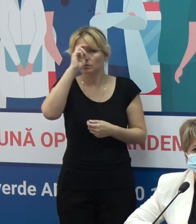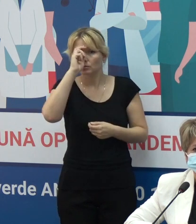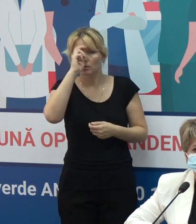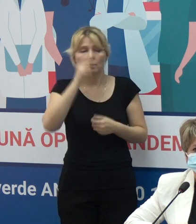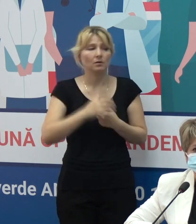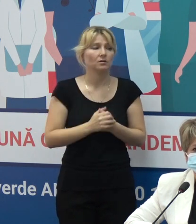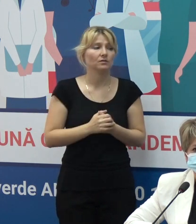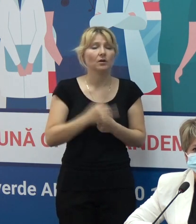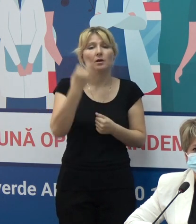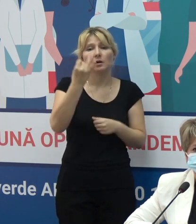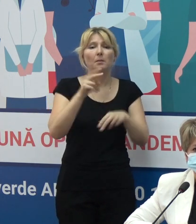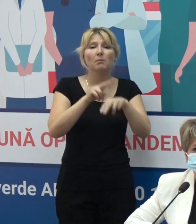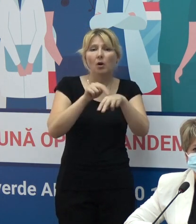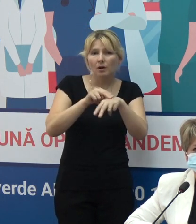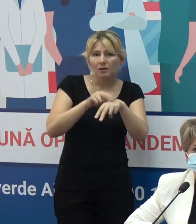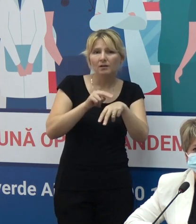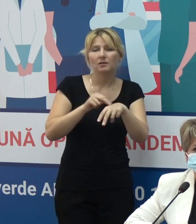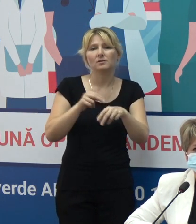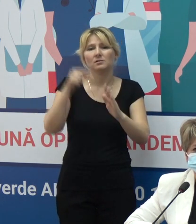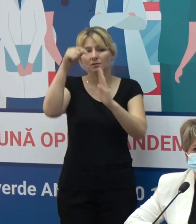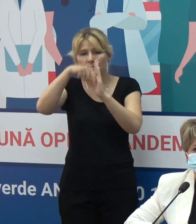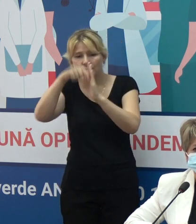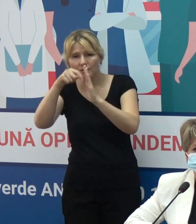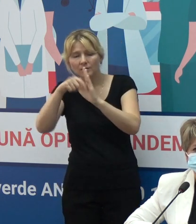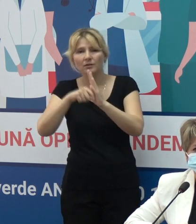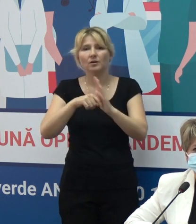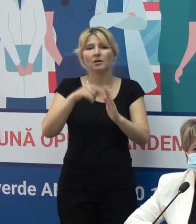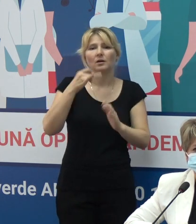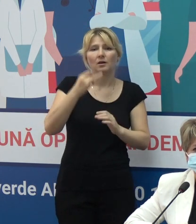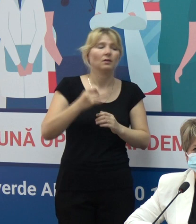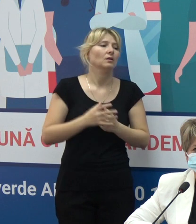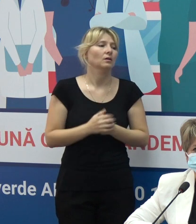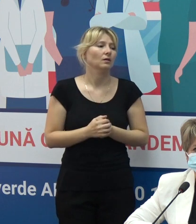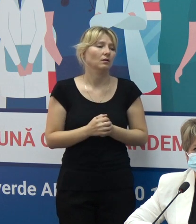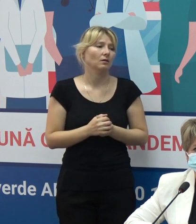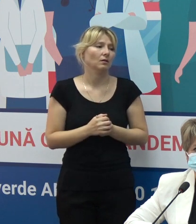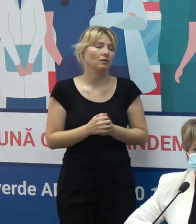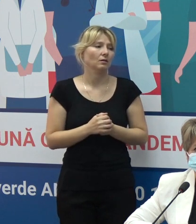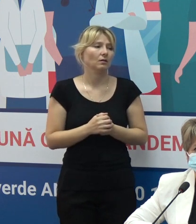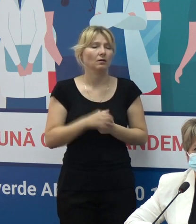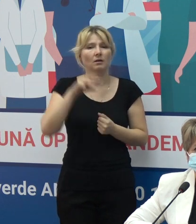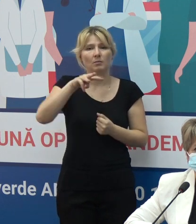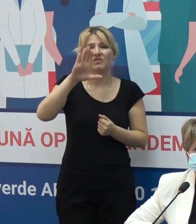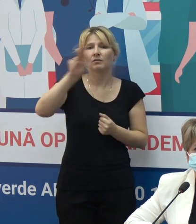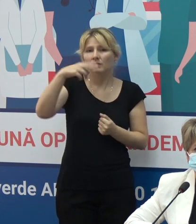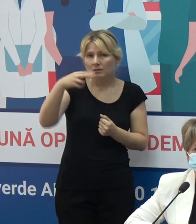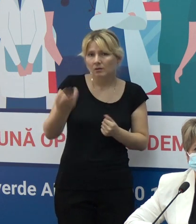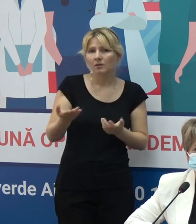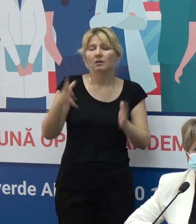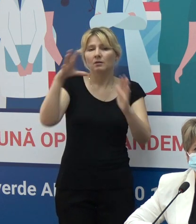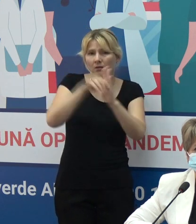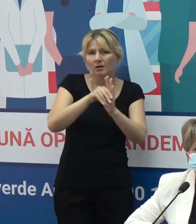structurile de forță din cadrul Ministerului Afacelor Interne și ceilalți